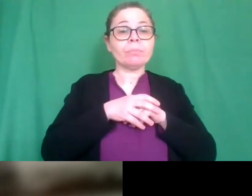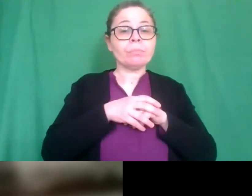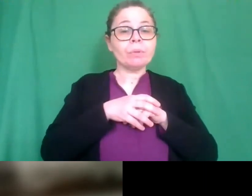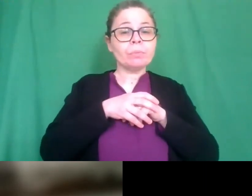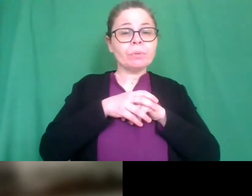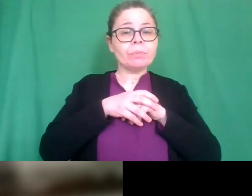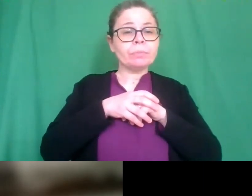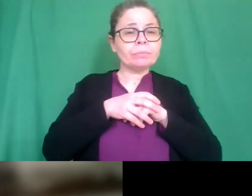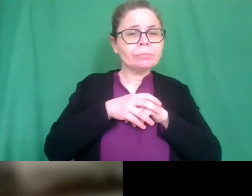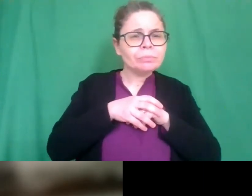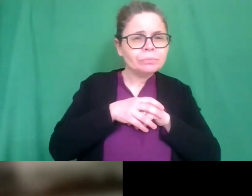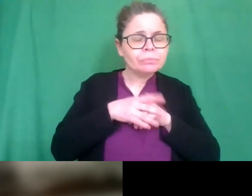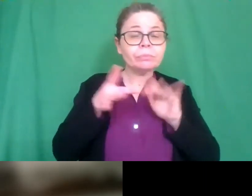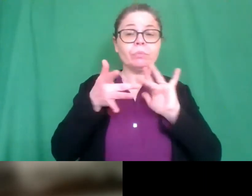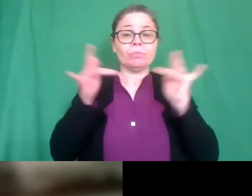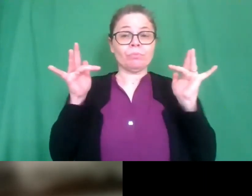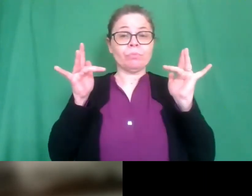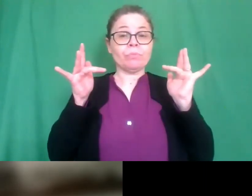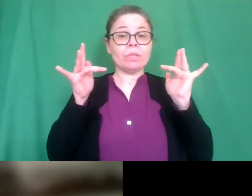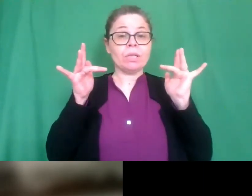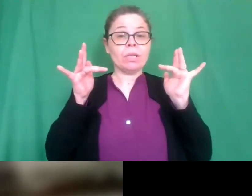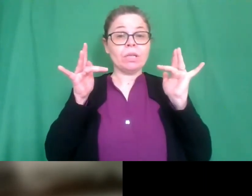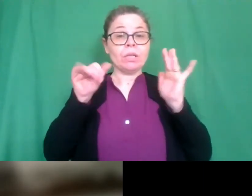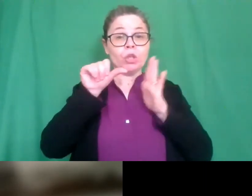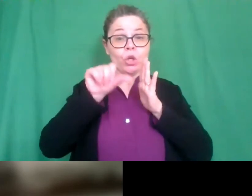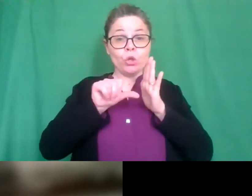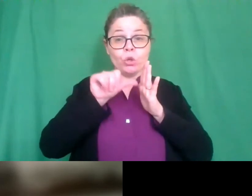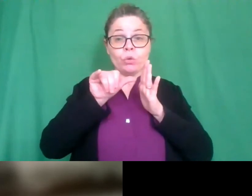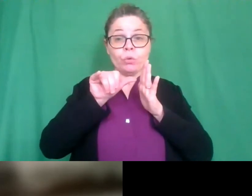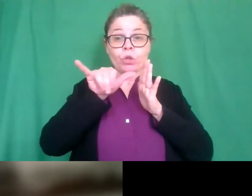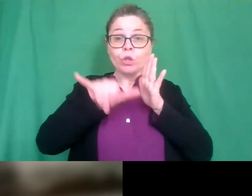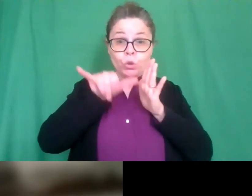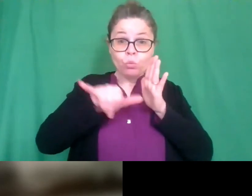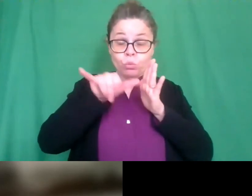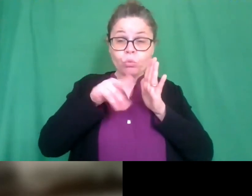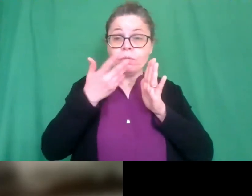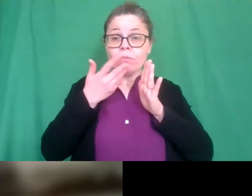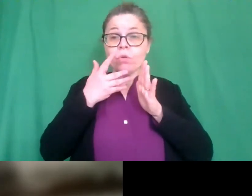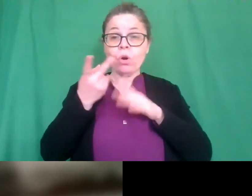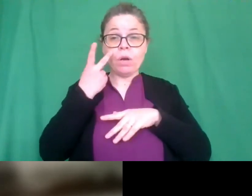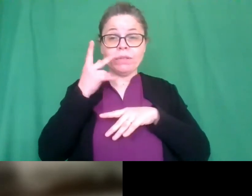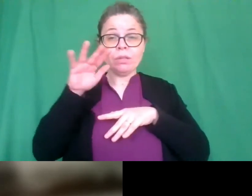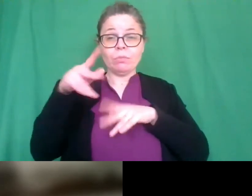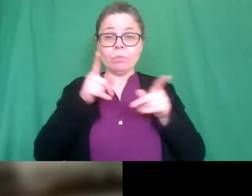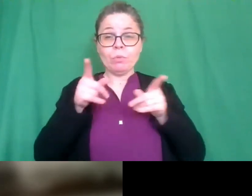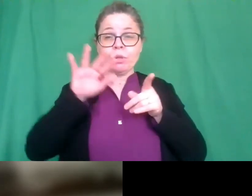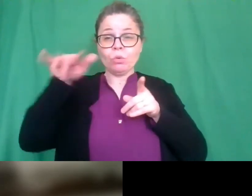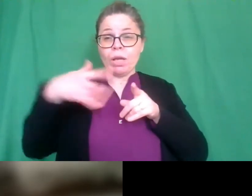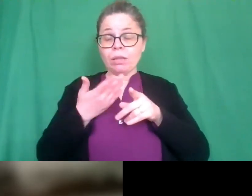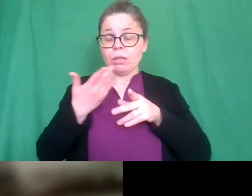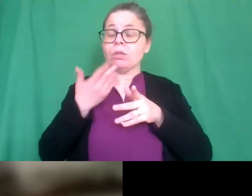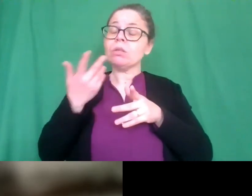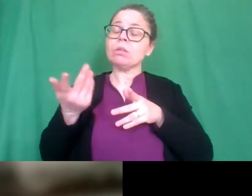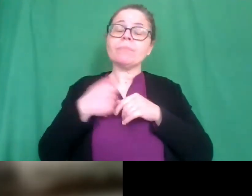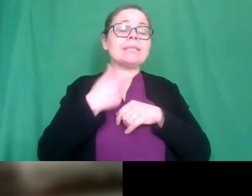avrete un link youtube se magari con i bambini lo volete rivedere in un altro momento sicuramente grazie infinite